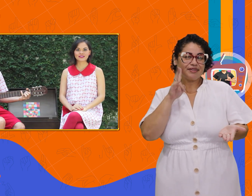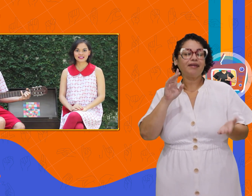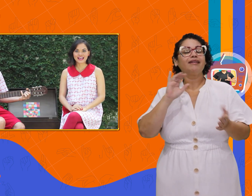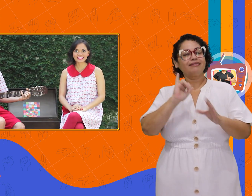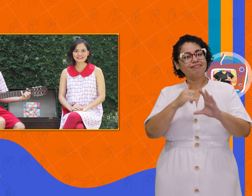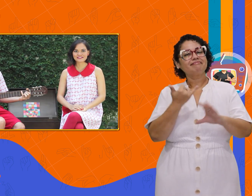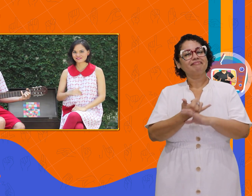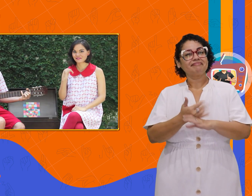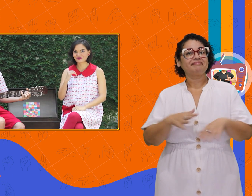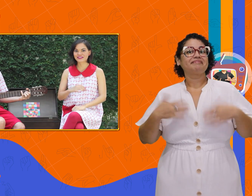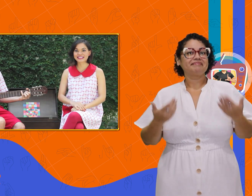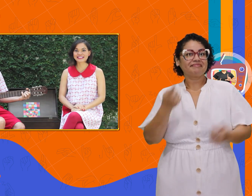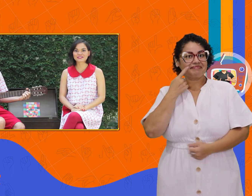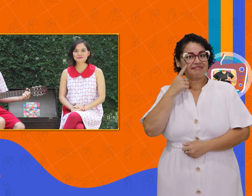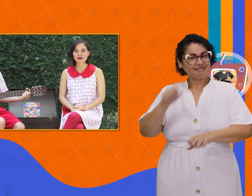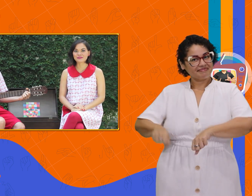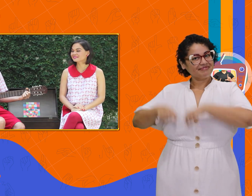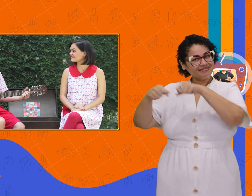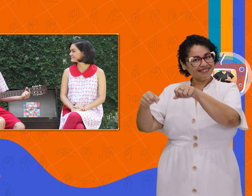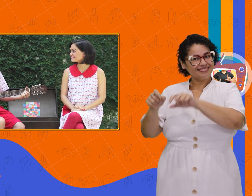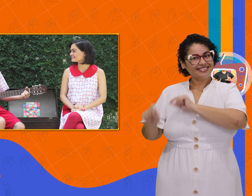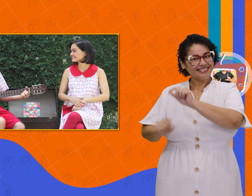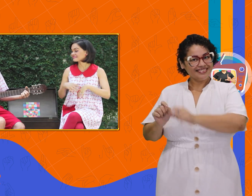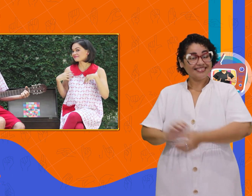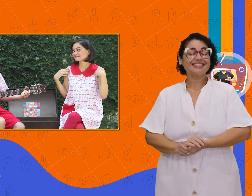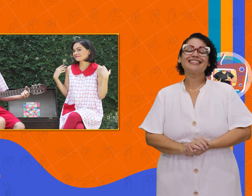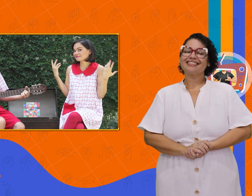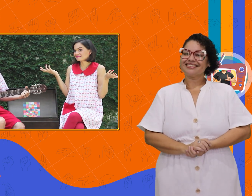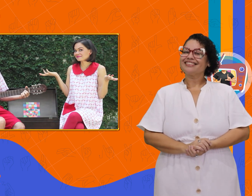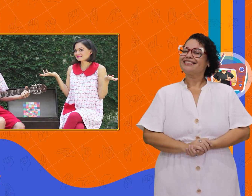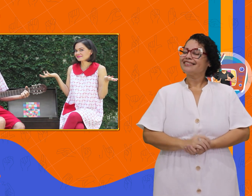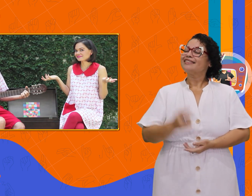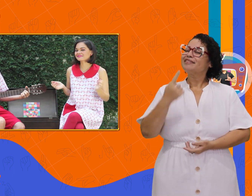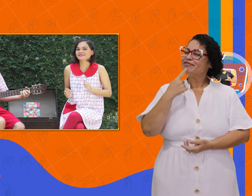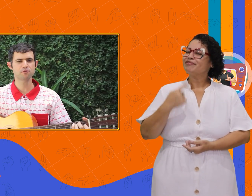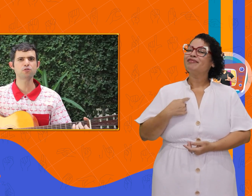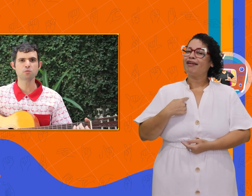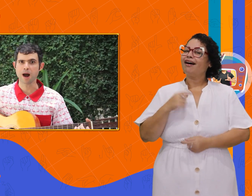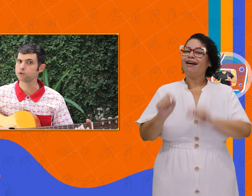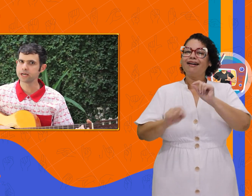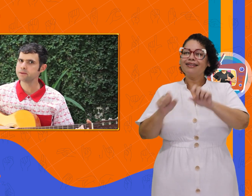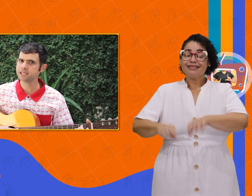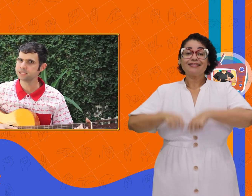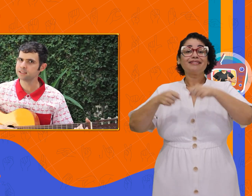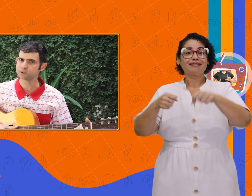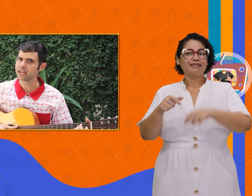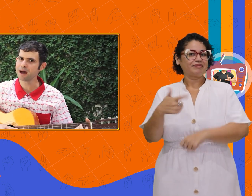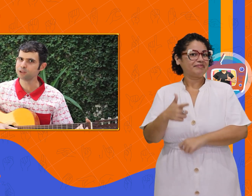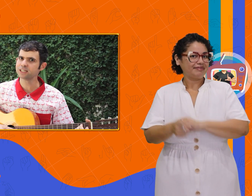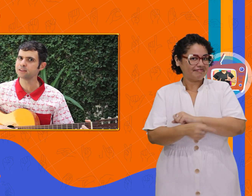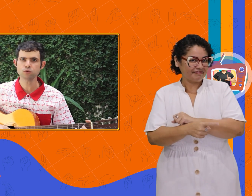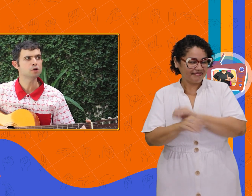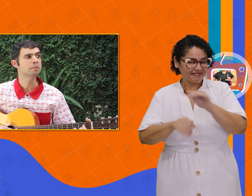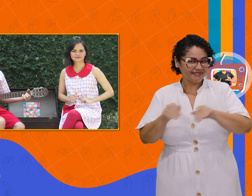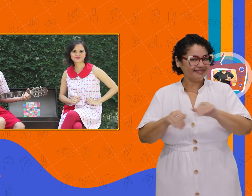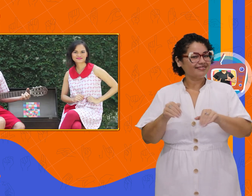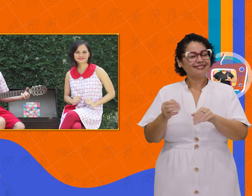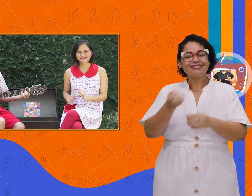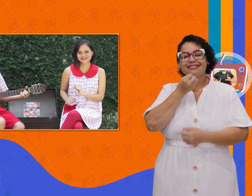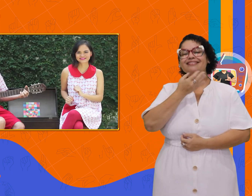E aí, vamos ver o que tem dentro do baú? Me diga, menino, o que tem nesse baú? No baú da Camilinha não tem rabo de tatu. Me diga, menino,